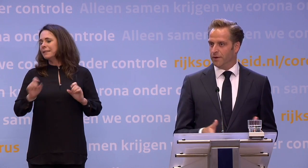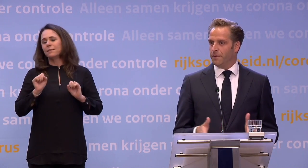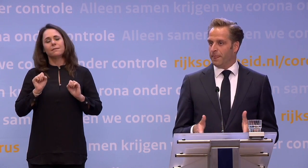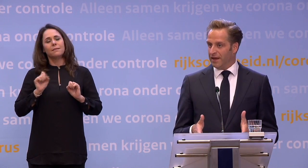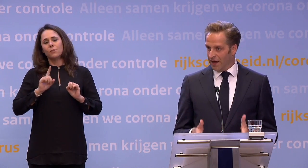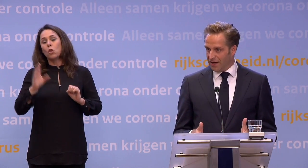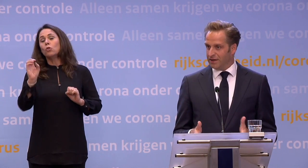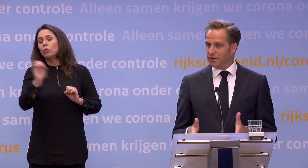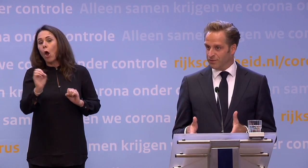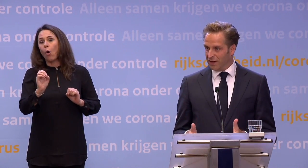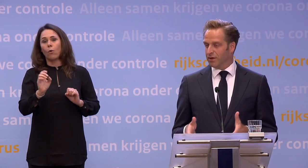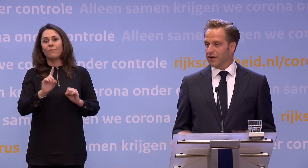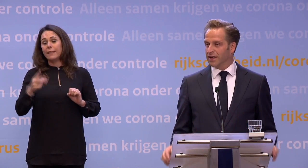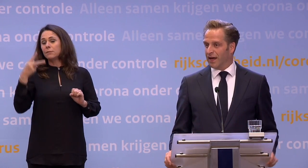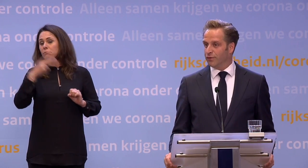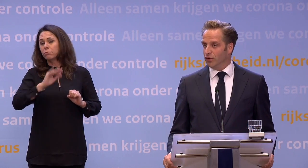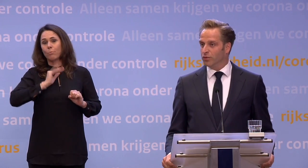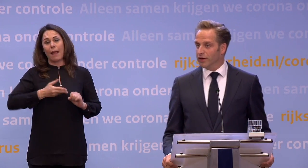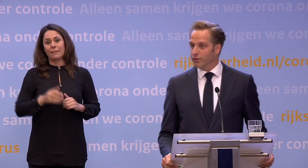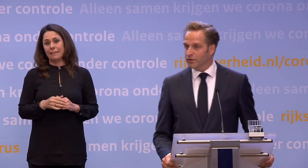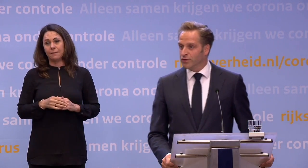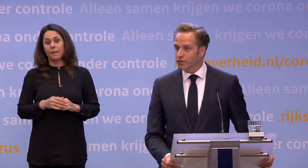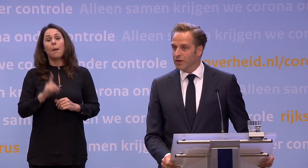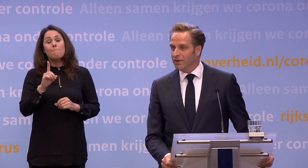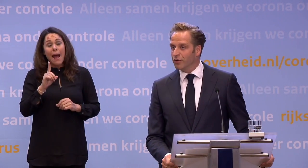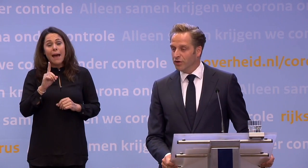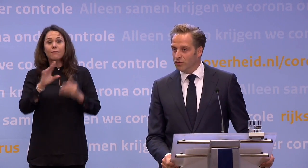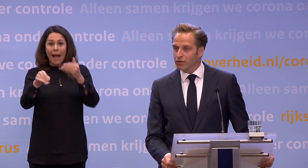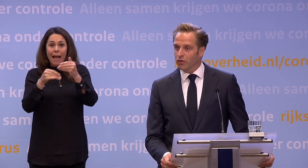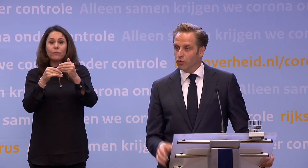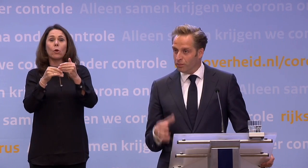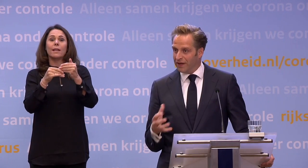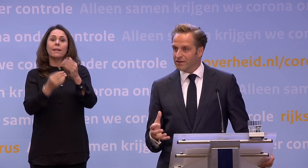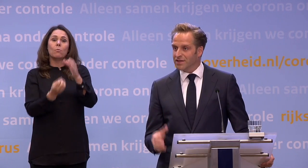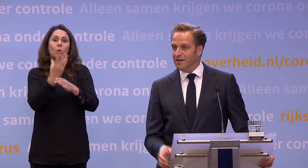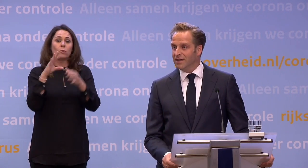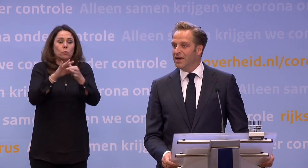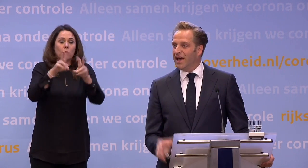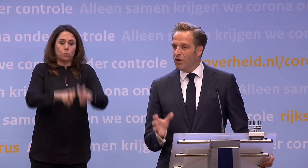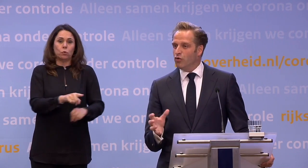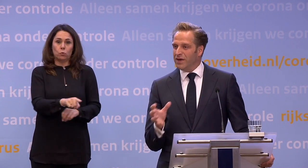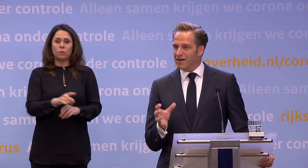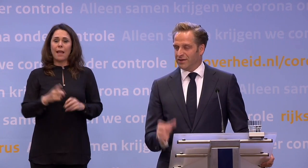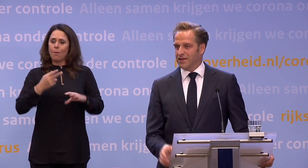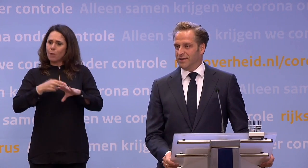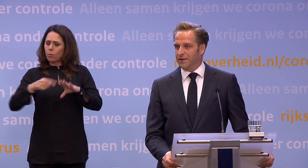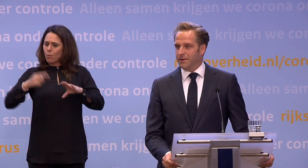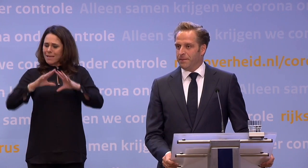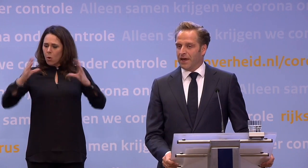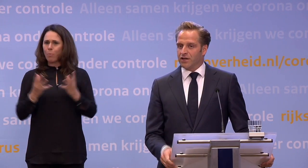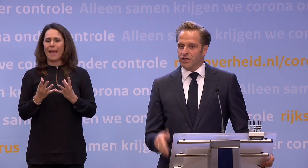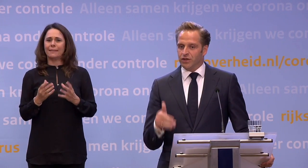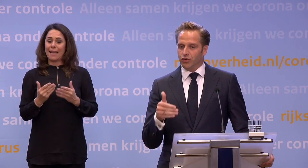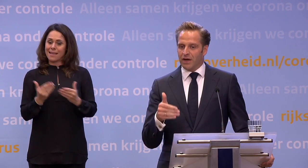Nul. En ja, het is wel een belangrijke aanvulling op bron- en contactonderzoek. We hebben het nodig om completer te zijn en ook om eerder te zijn.